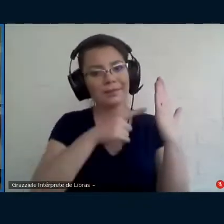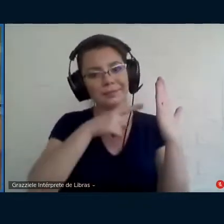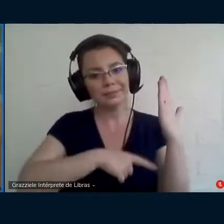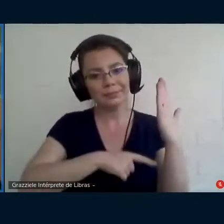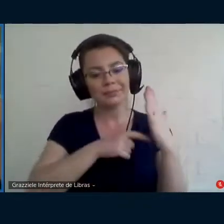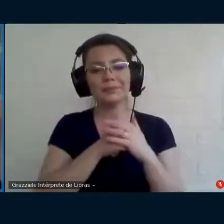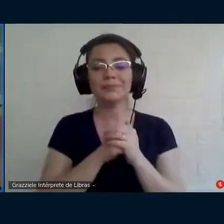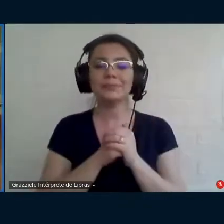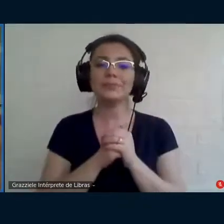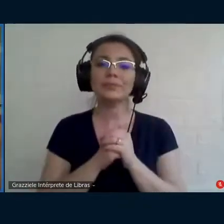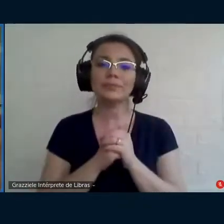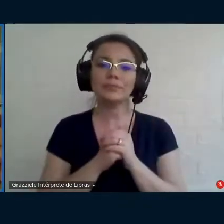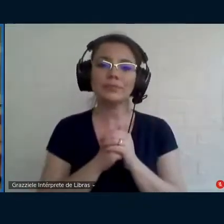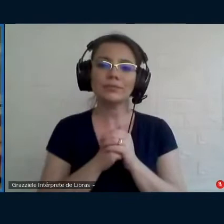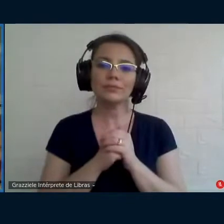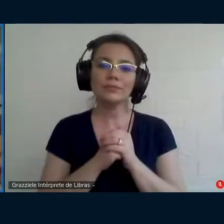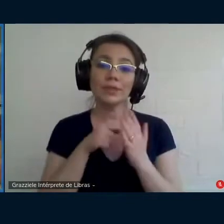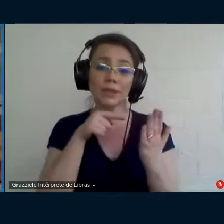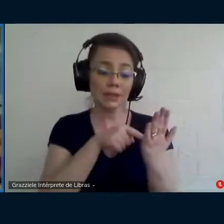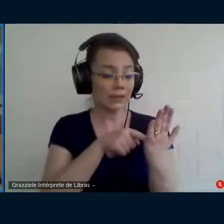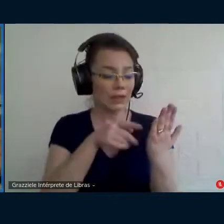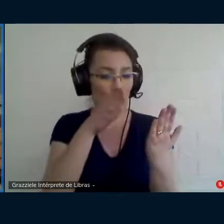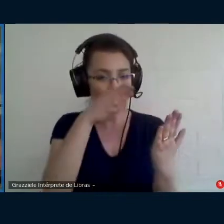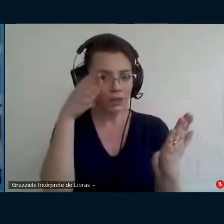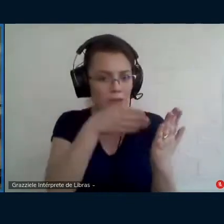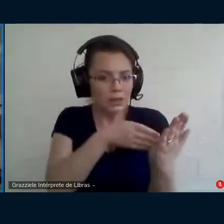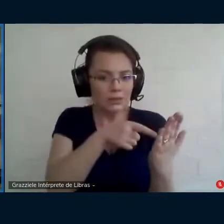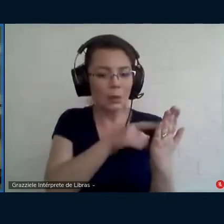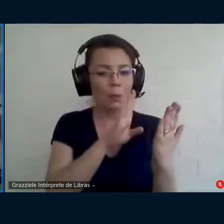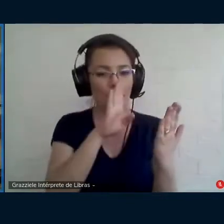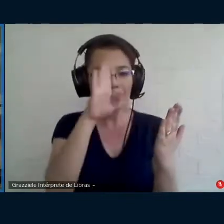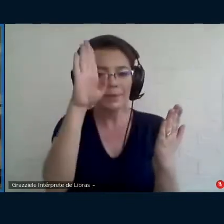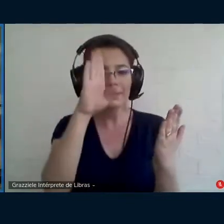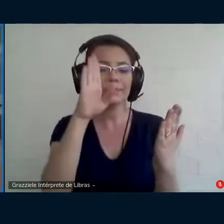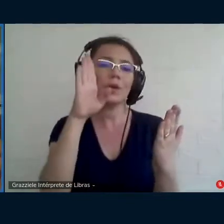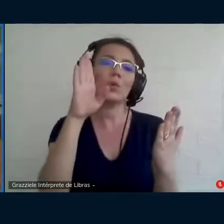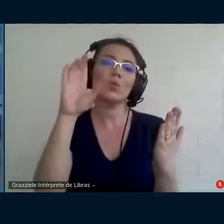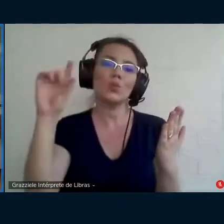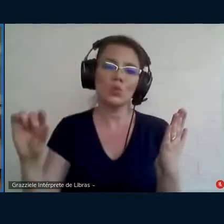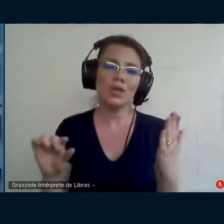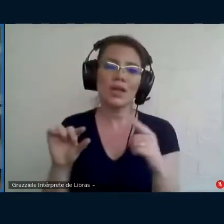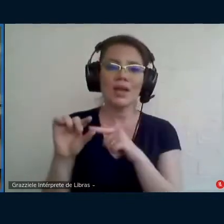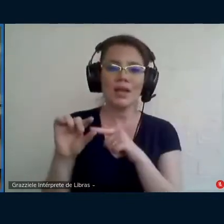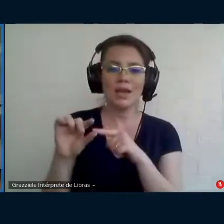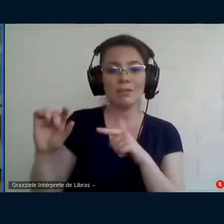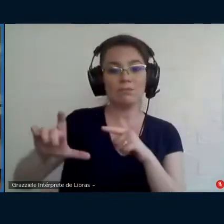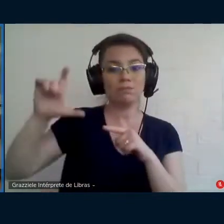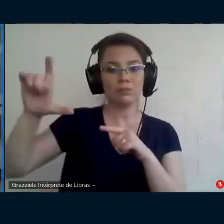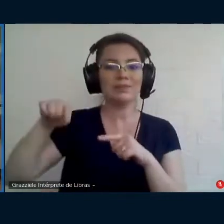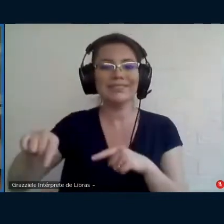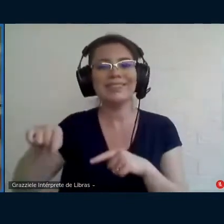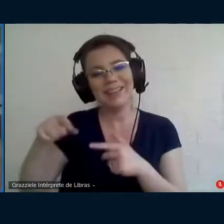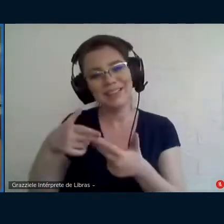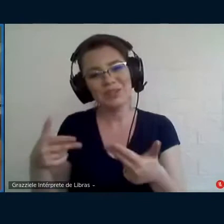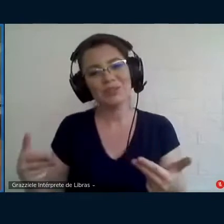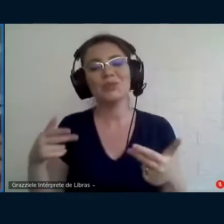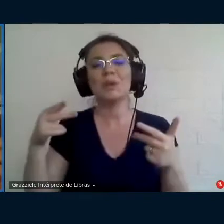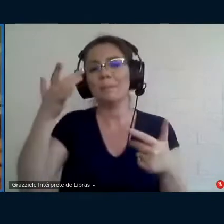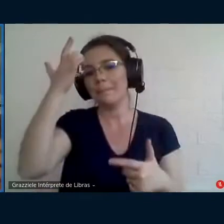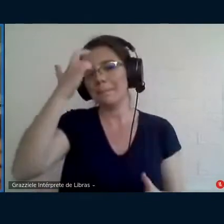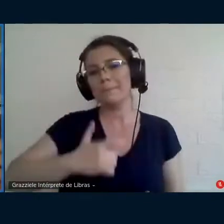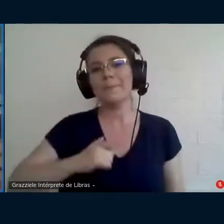Então, essa centralidade subjetiva na vivência da musicalidade da pessoa surda, eu acho que ela